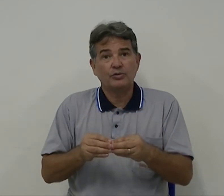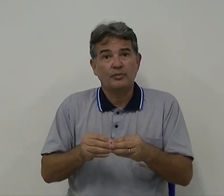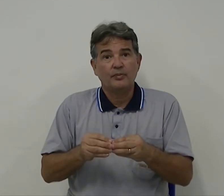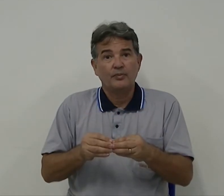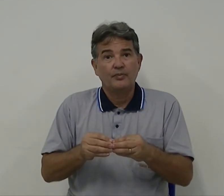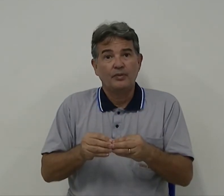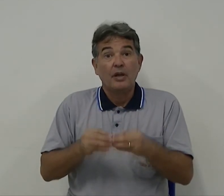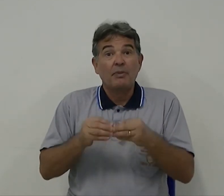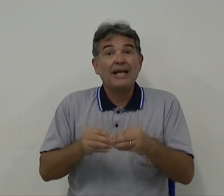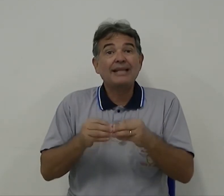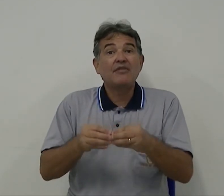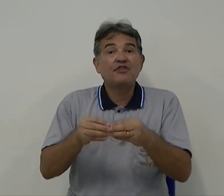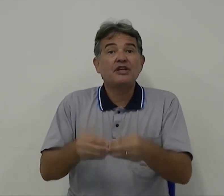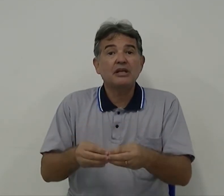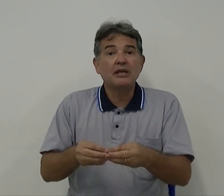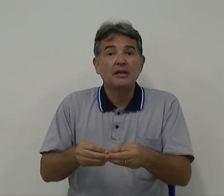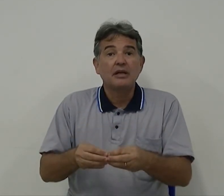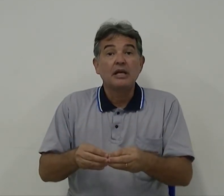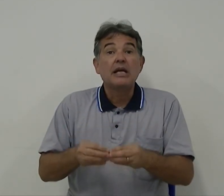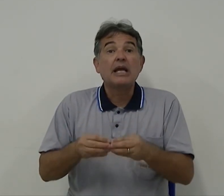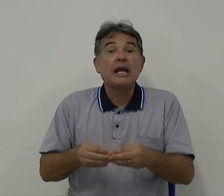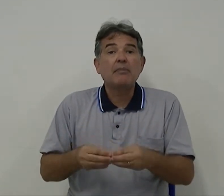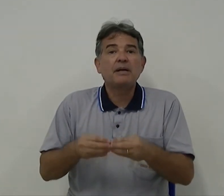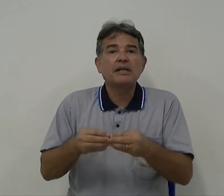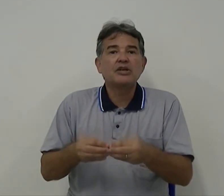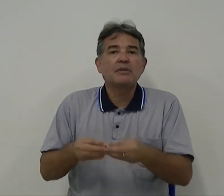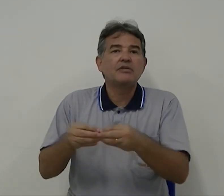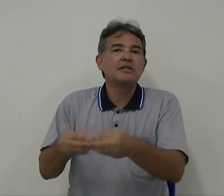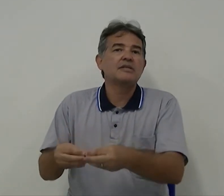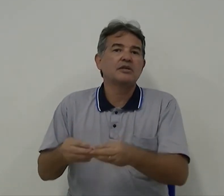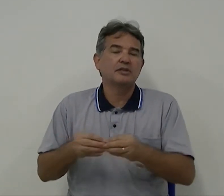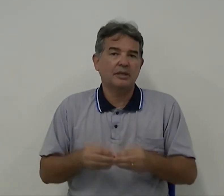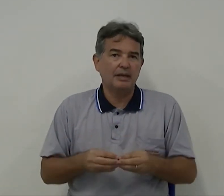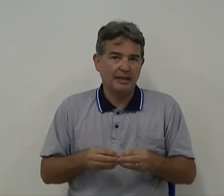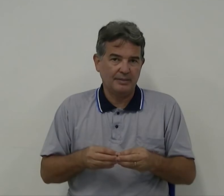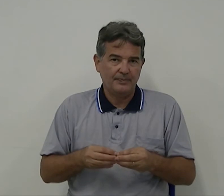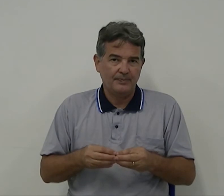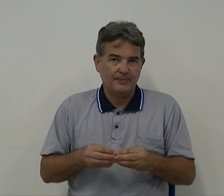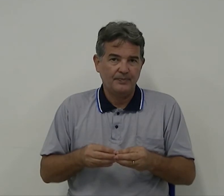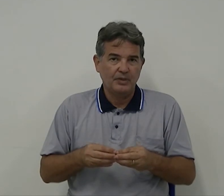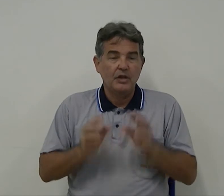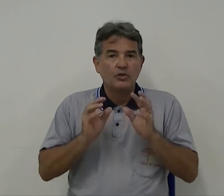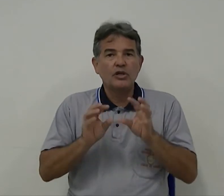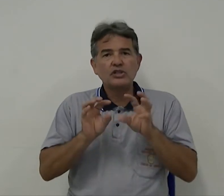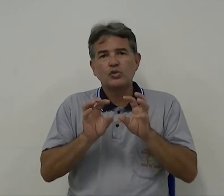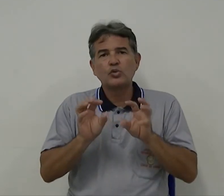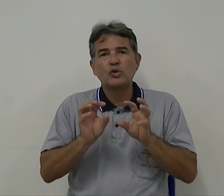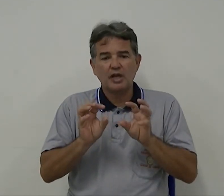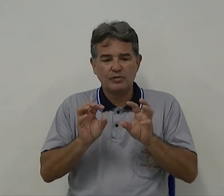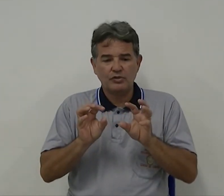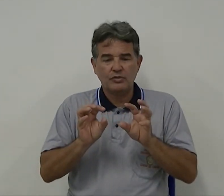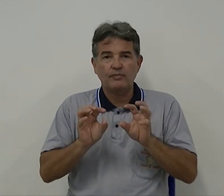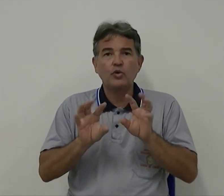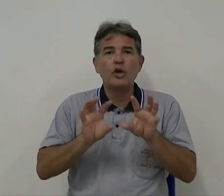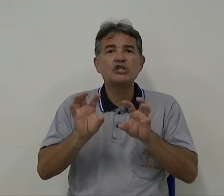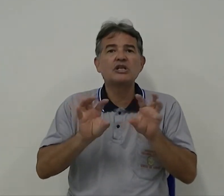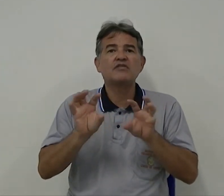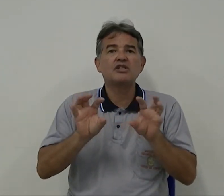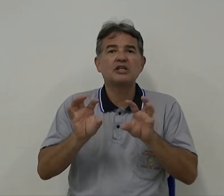para definir que planejamento de ensino eu vou trabalhar. Nós estruturamos dois níveis de